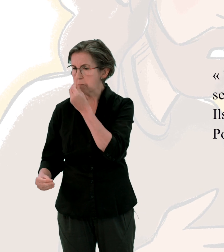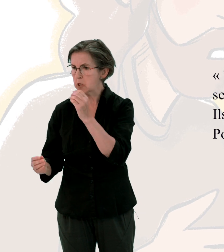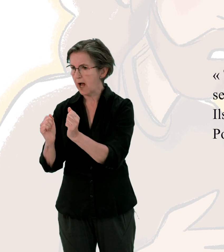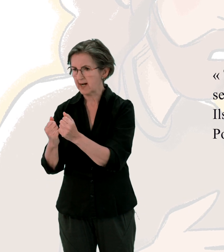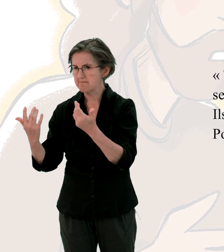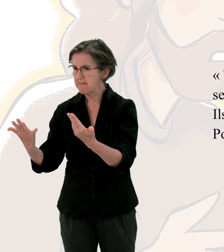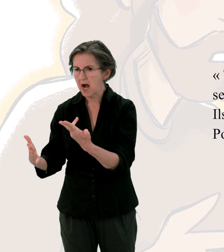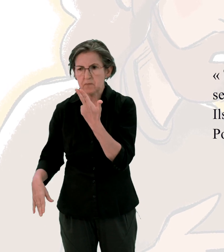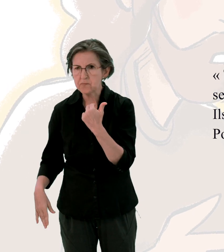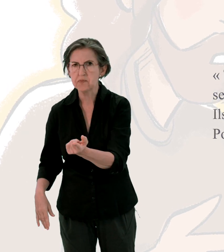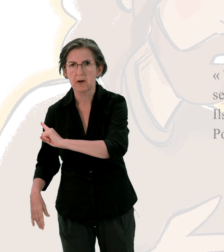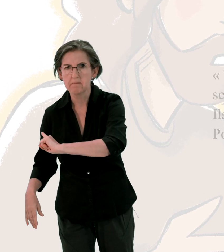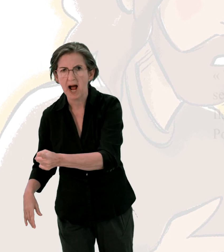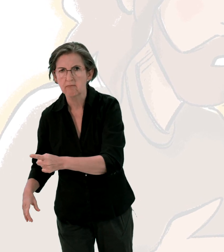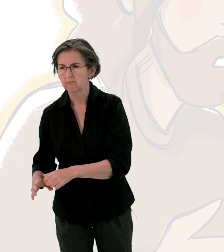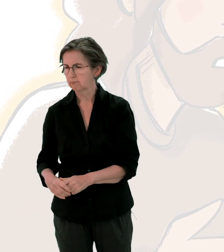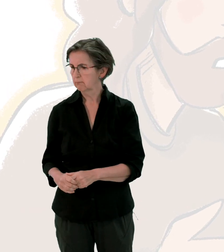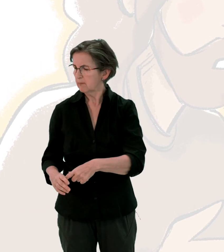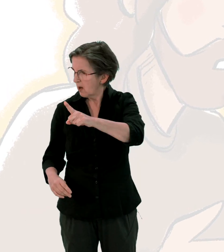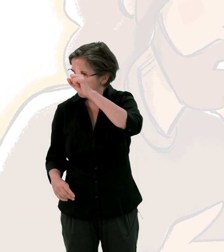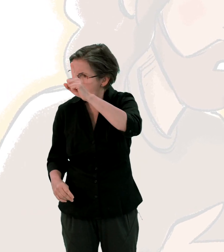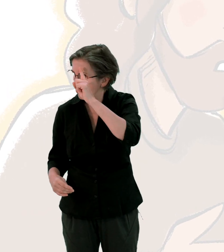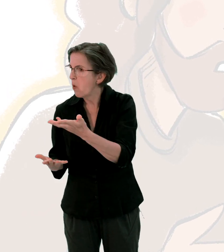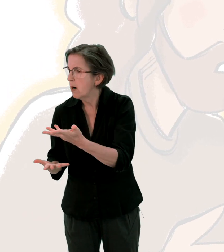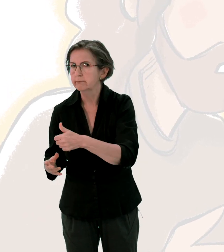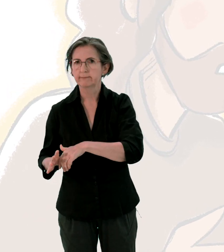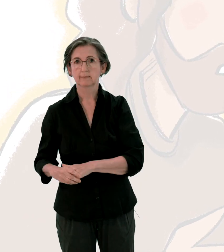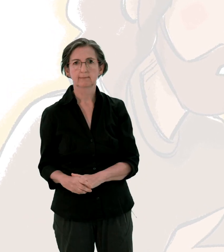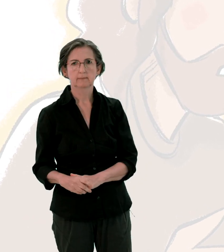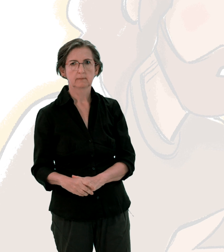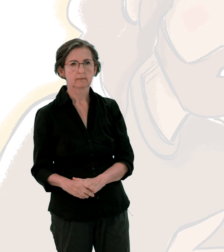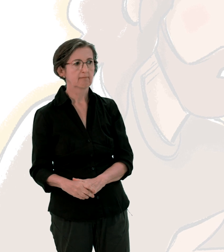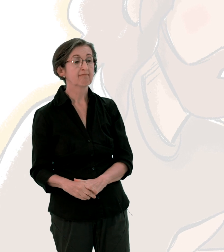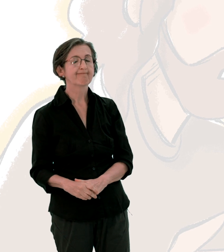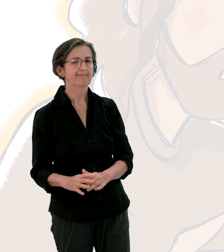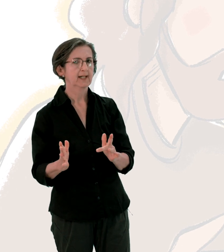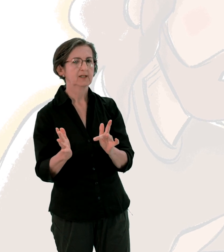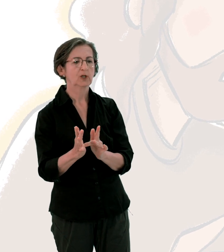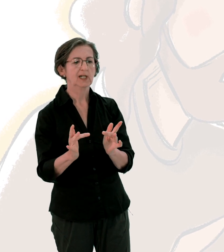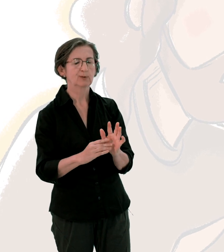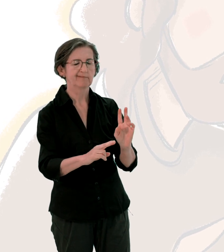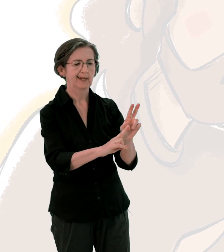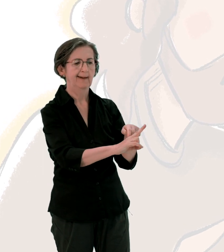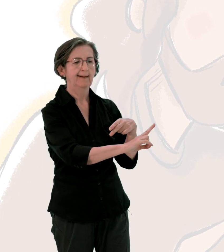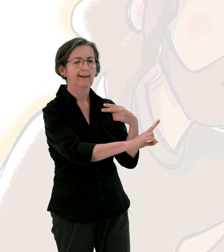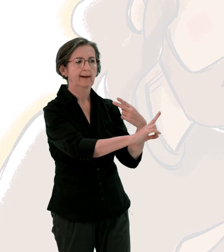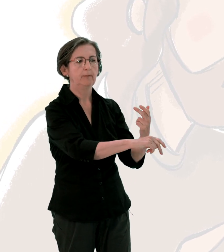Pourquoi donc ? Jésus leur répond, Vous êtes des hommes faux.